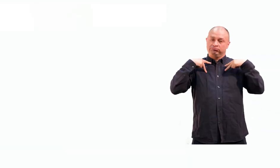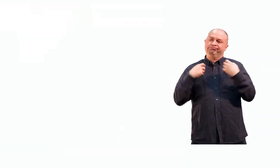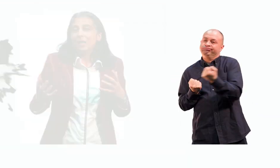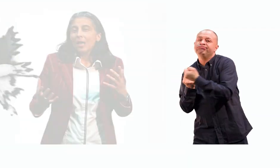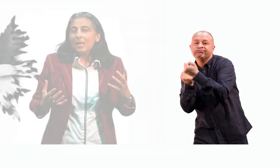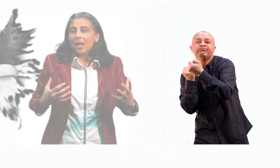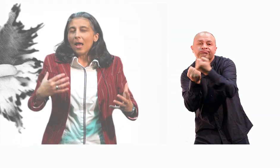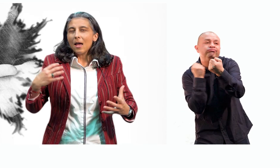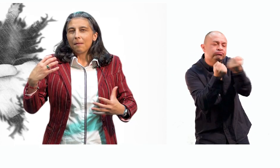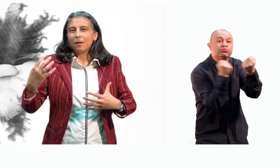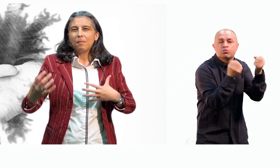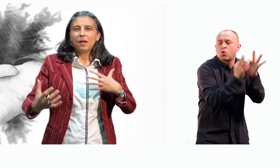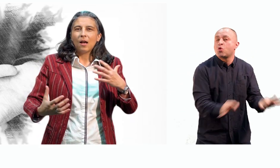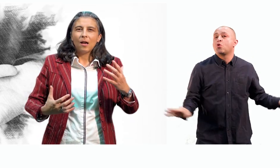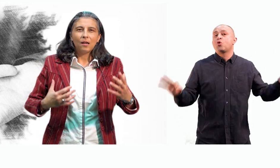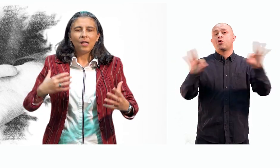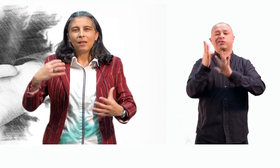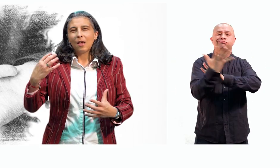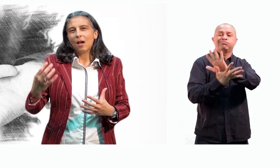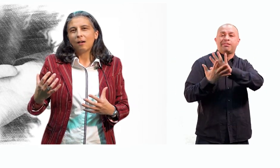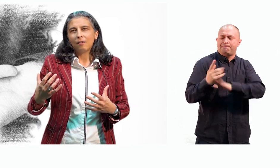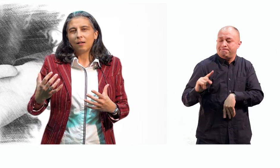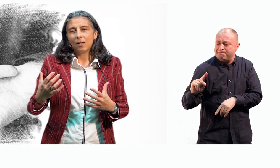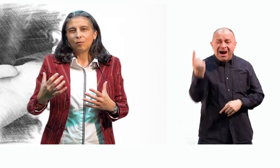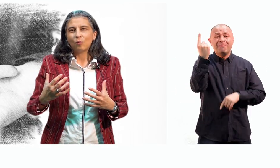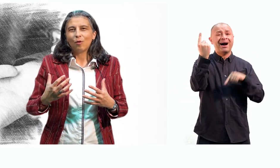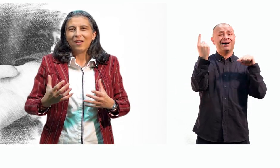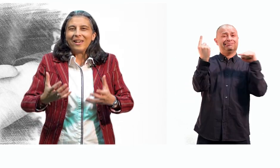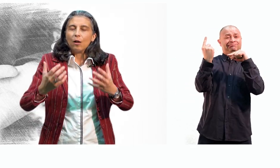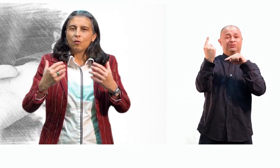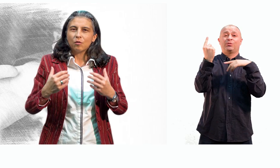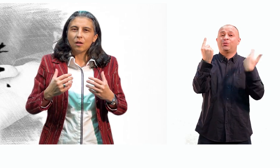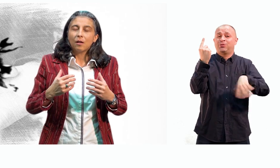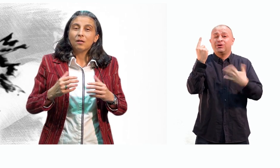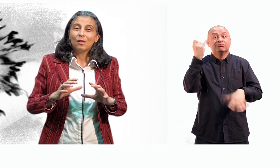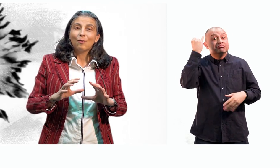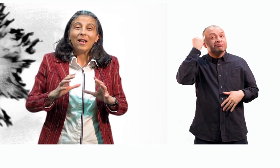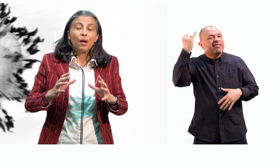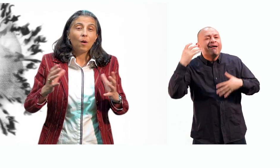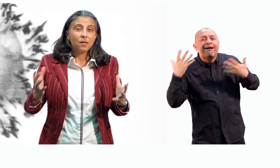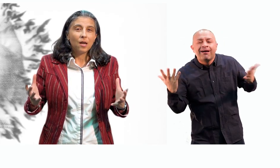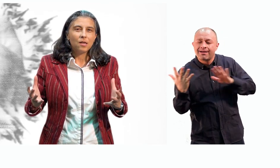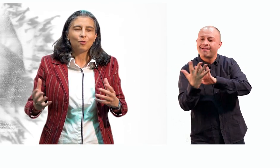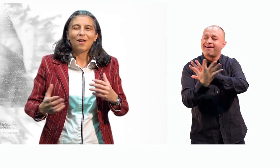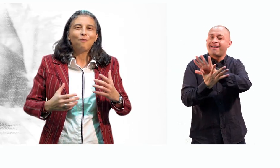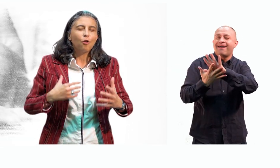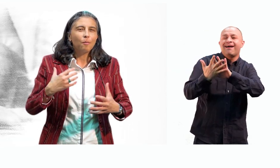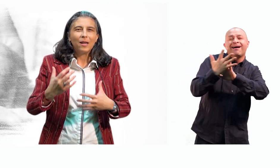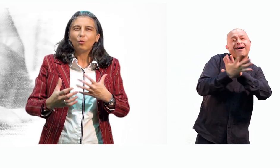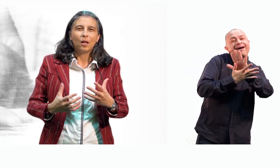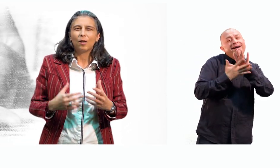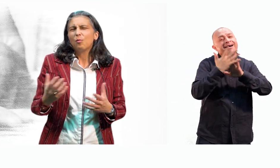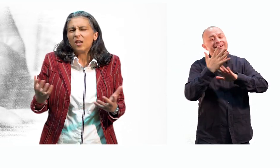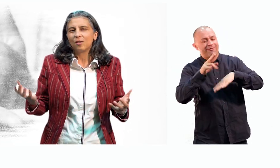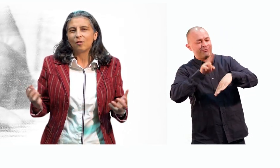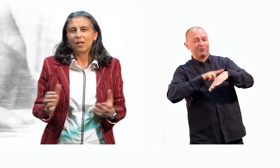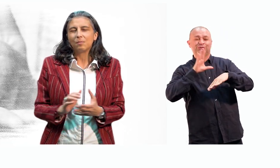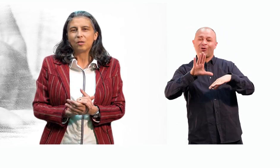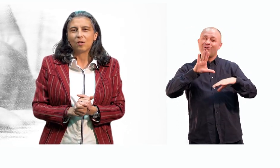¿Quién trae a primera idea el asunto de reconocer que existe una lengua de señas, una forma natural de comunicación de las personas